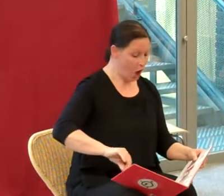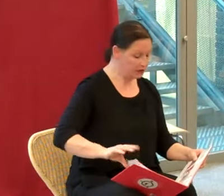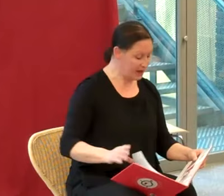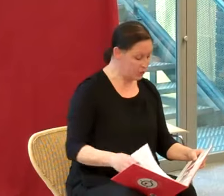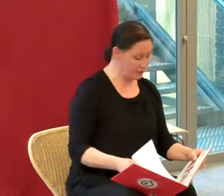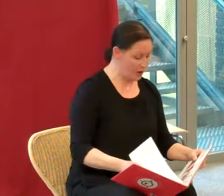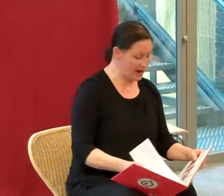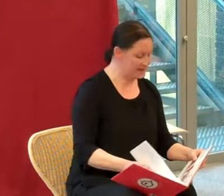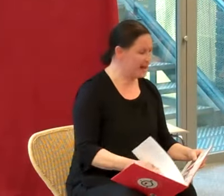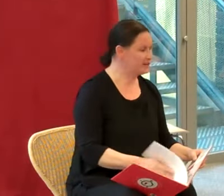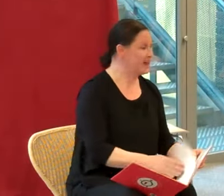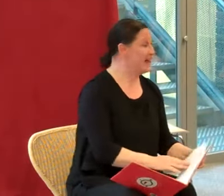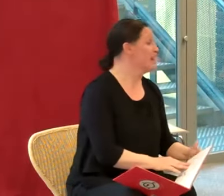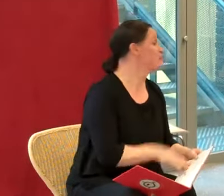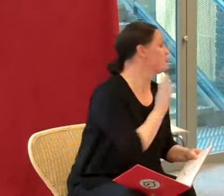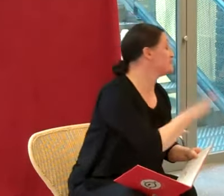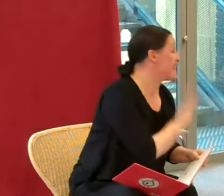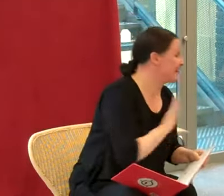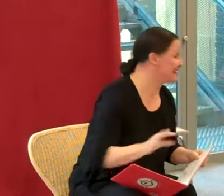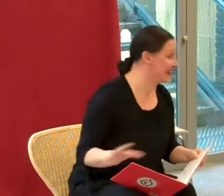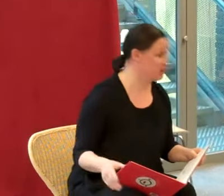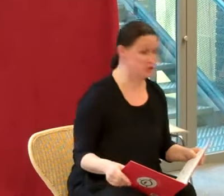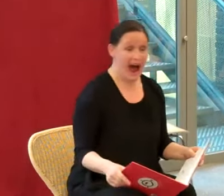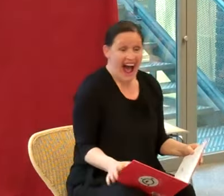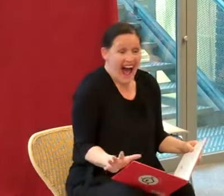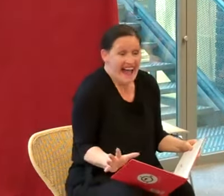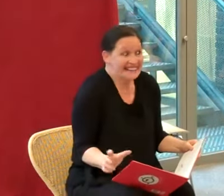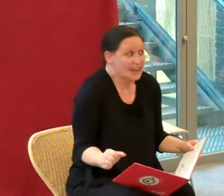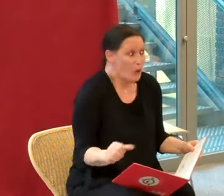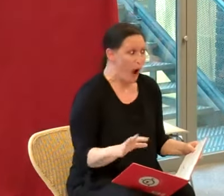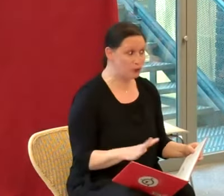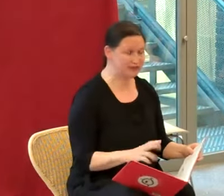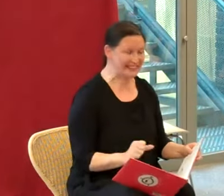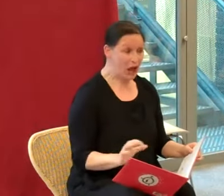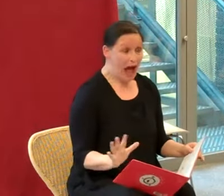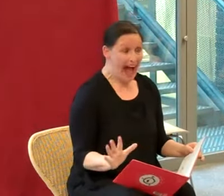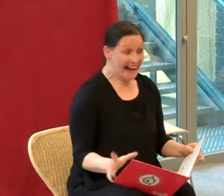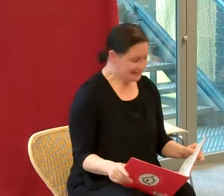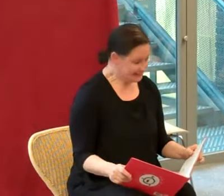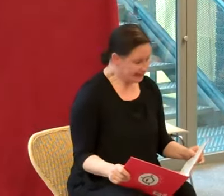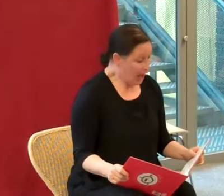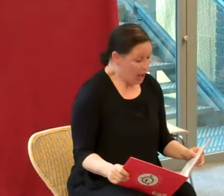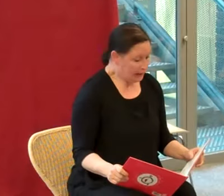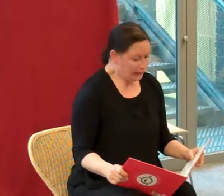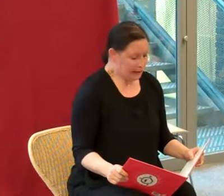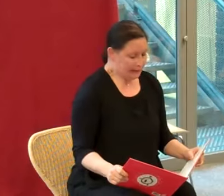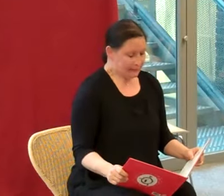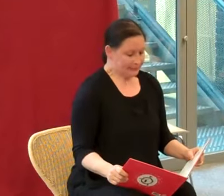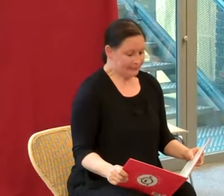En découvrant la dame, ils poussèrent des cris de joie. « Ah ! Tu vois ! Ah ! Sûle ! »